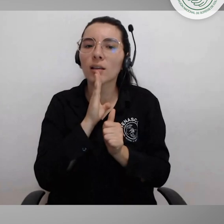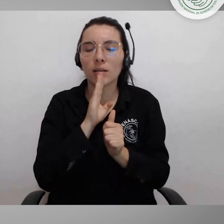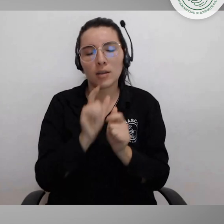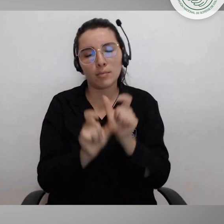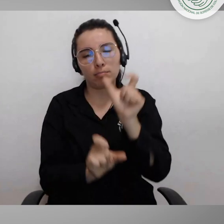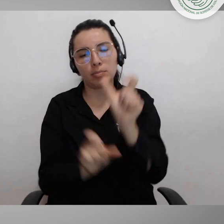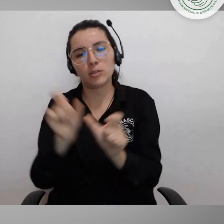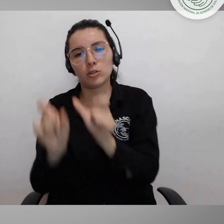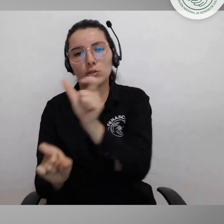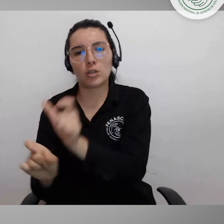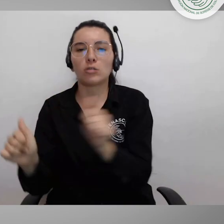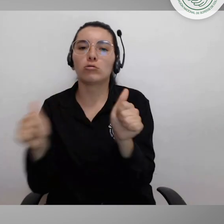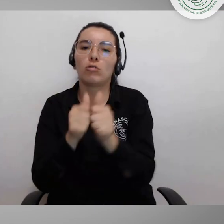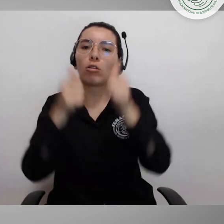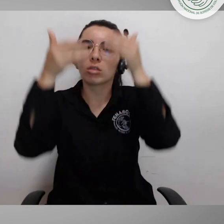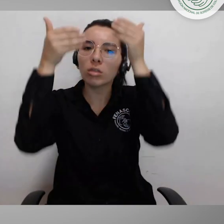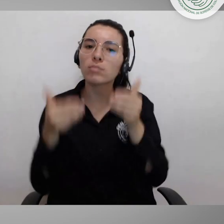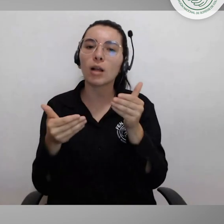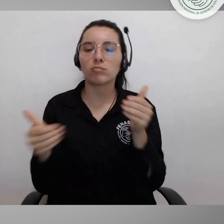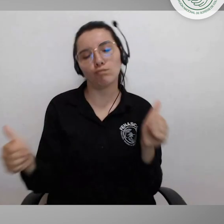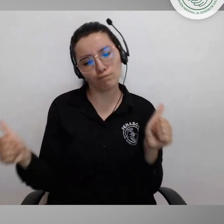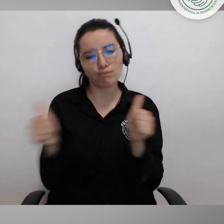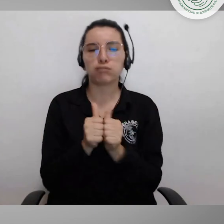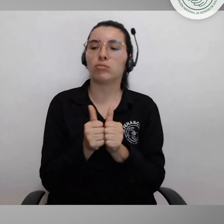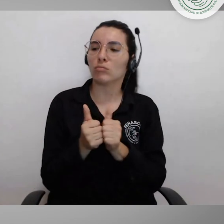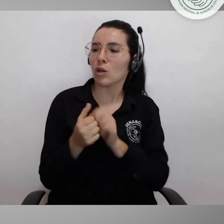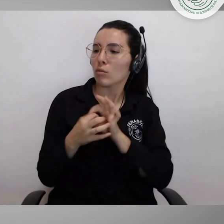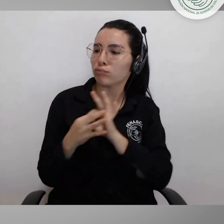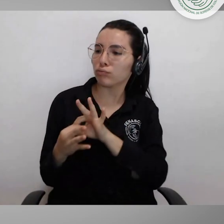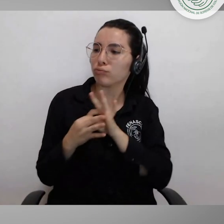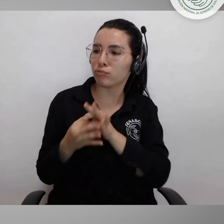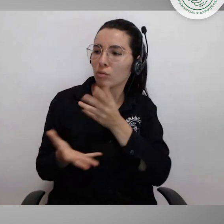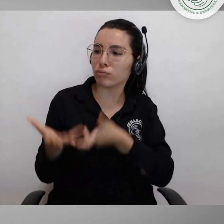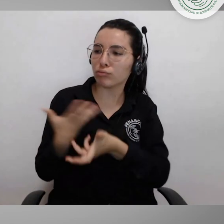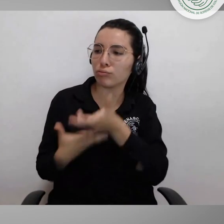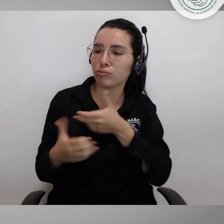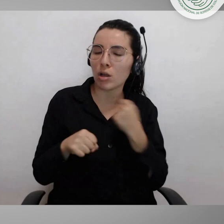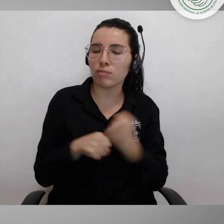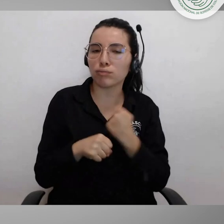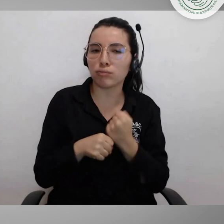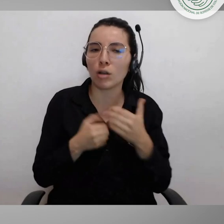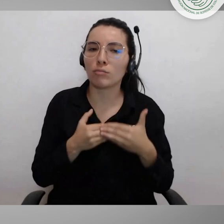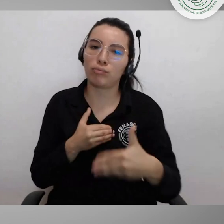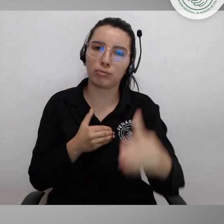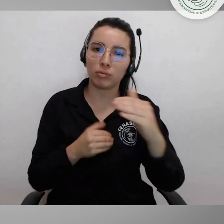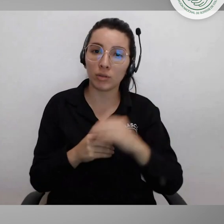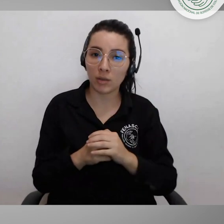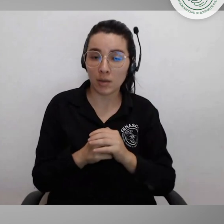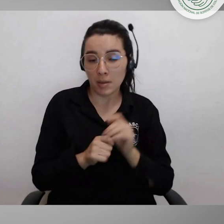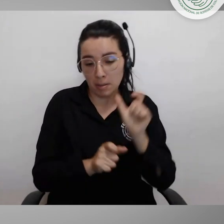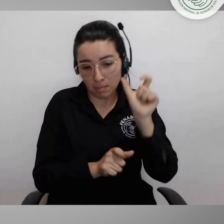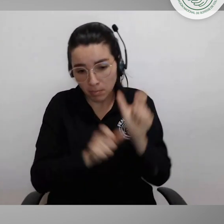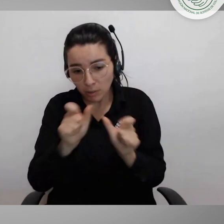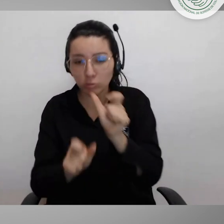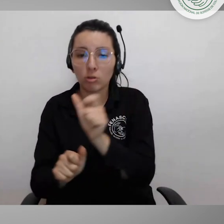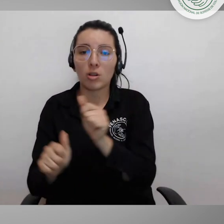Las personas que van a estar me acompañando en la vicepresidencia van a ser personas con discapacidad.